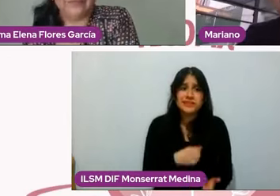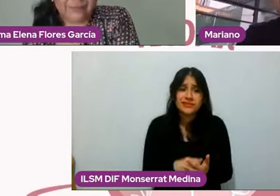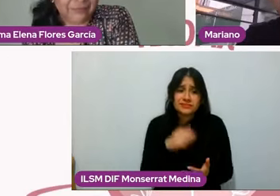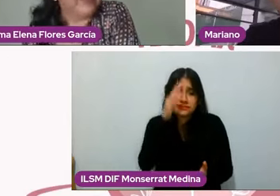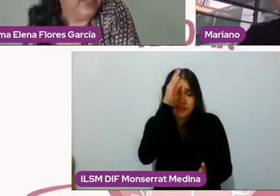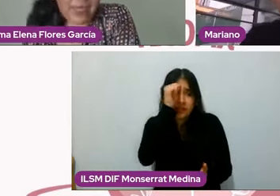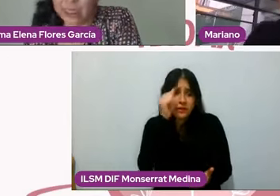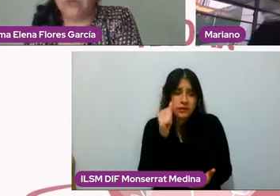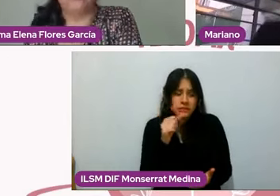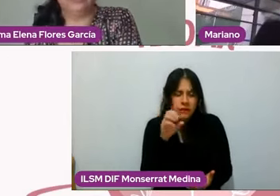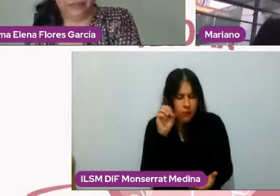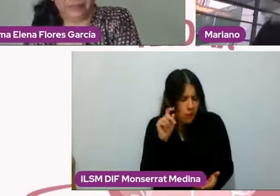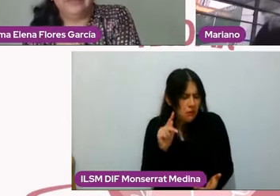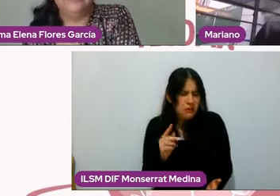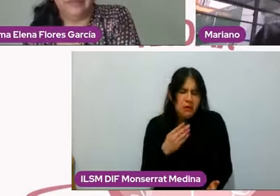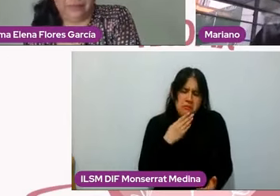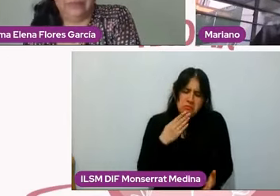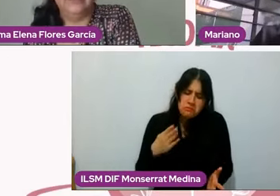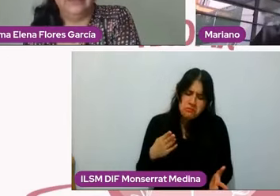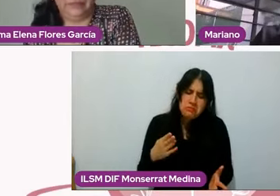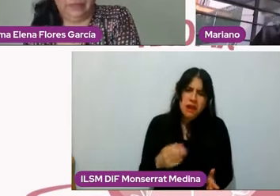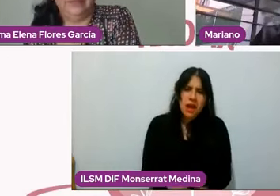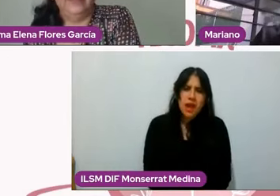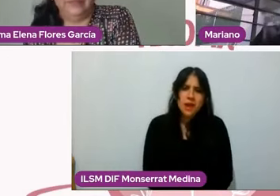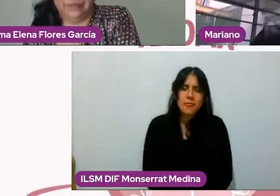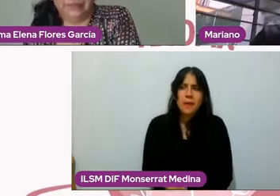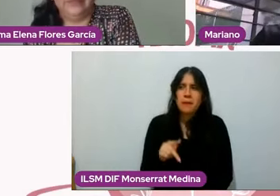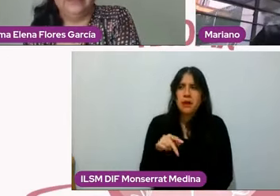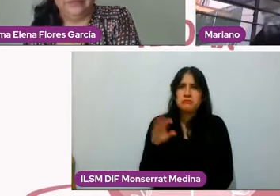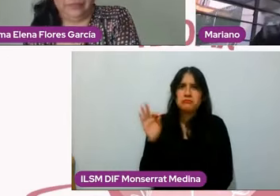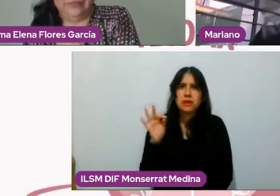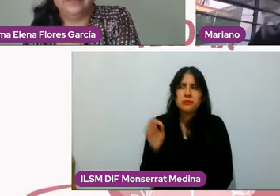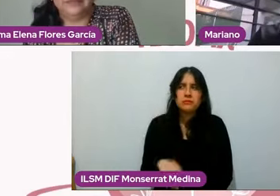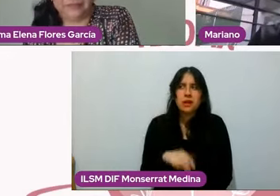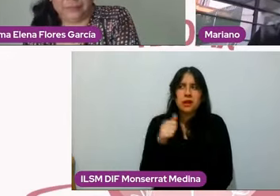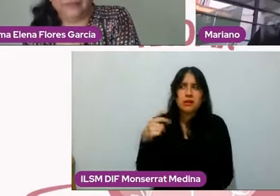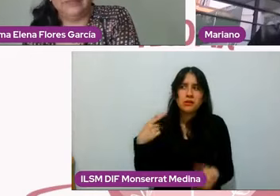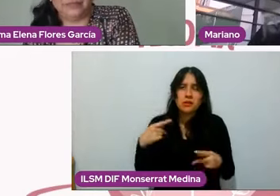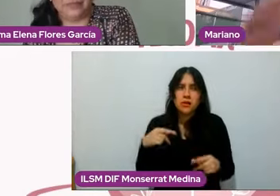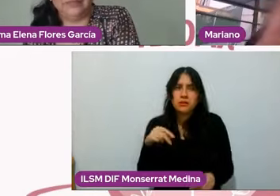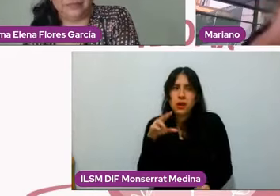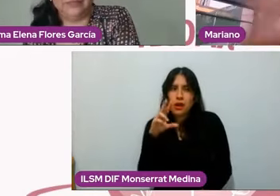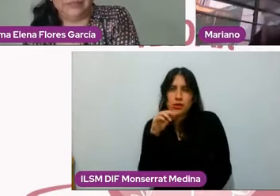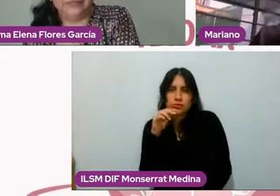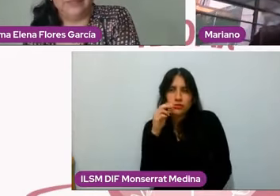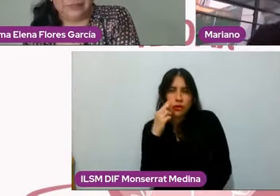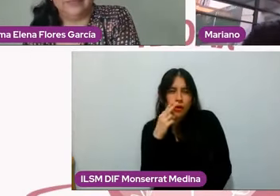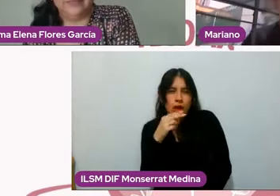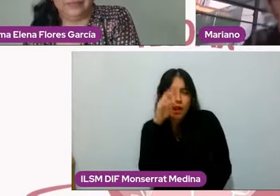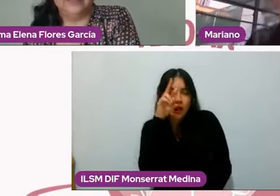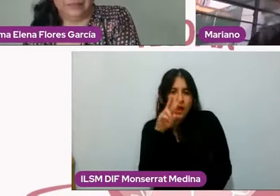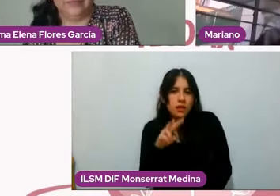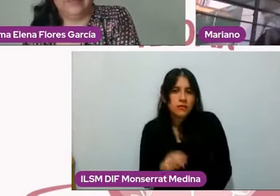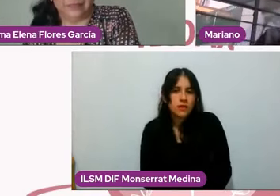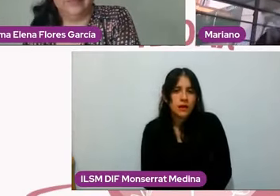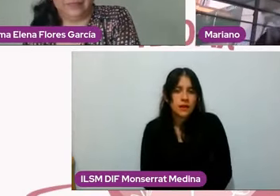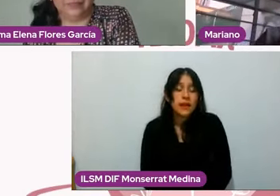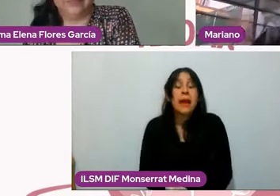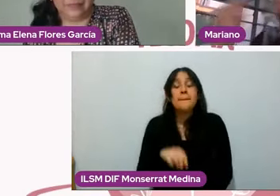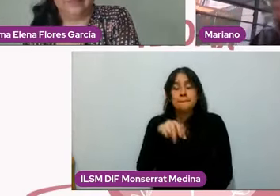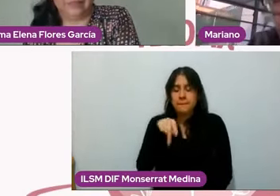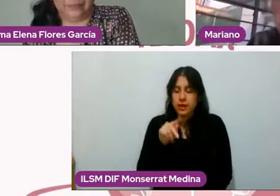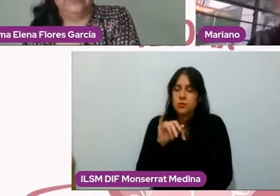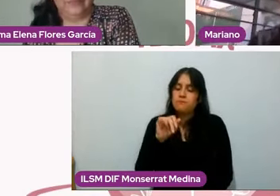se vale. Si es solamente por cubrir apariencias para con los hijos que además están cubriendo nada porque los hijos se van a dar